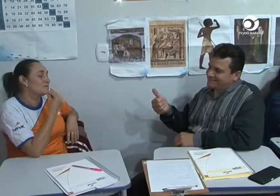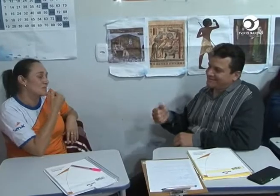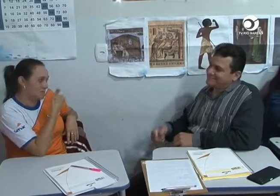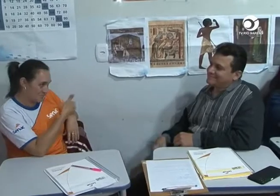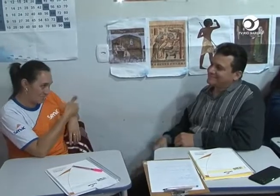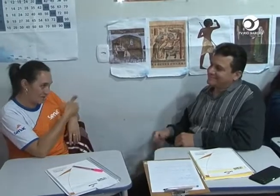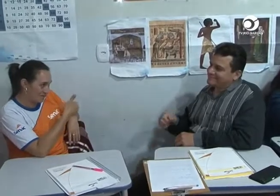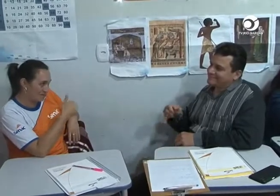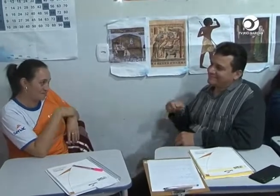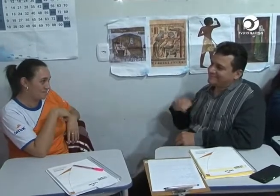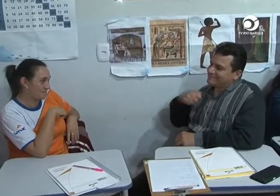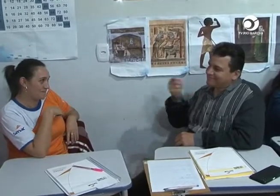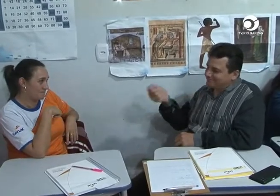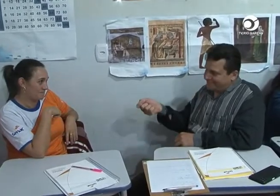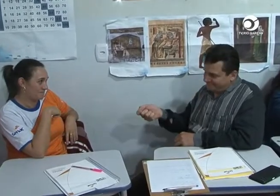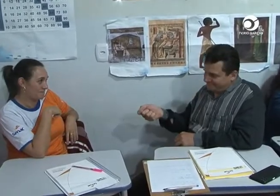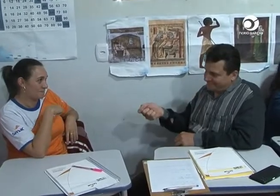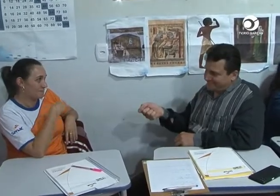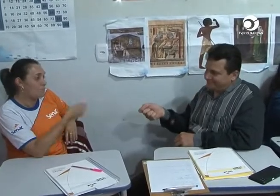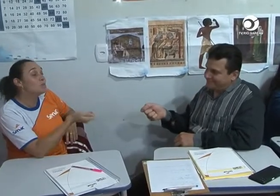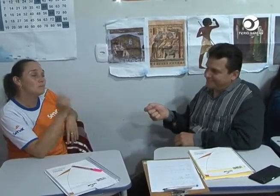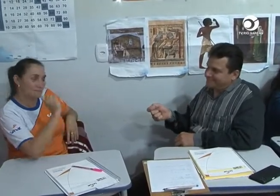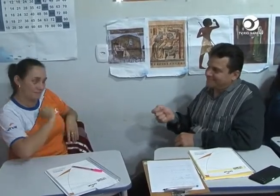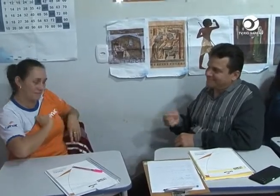gratuito e está sendo administrado em parceria com o Senac.